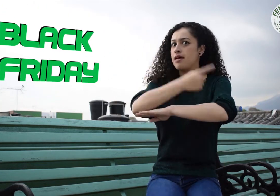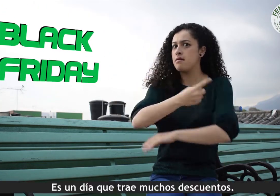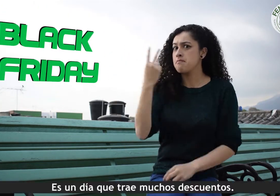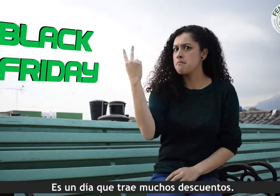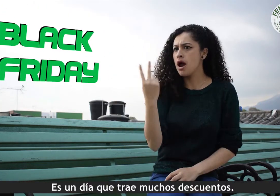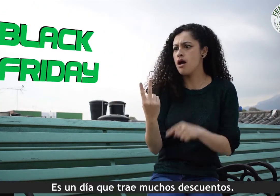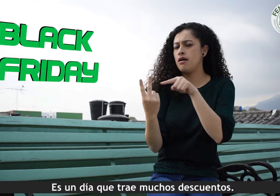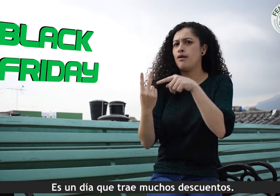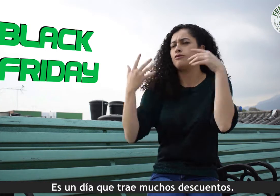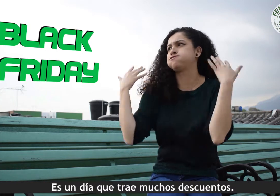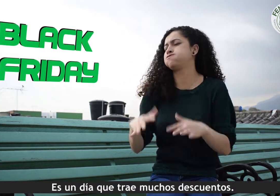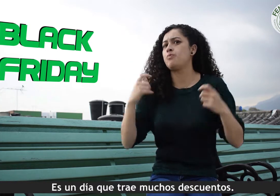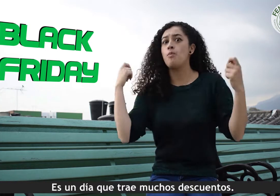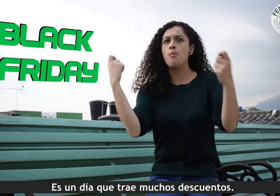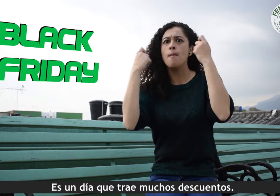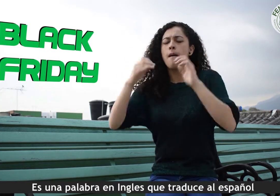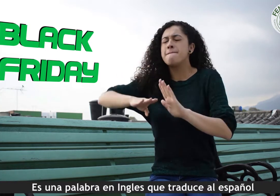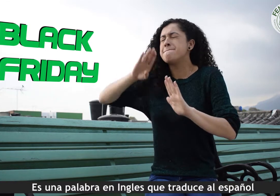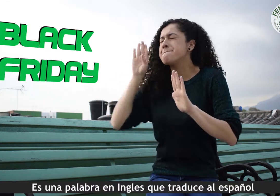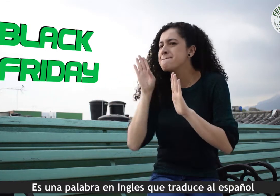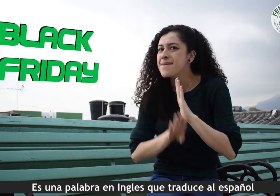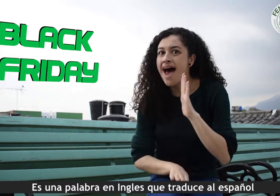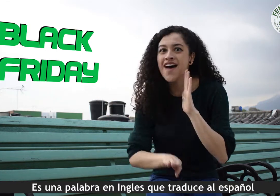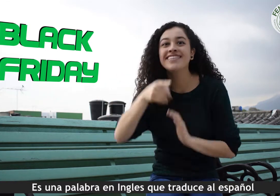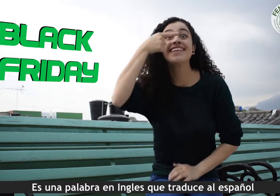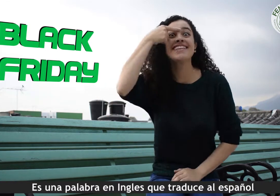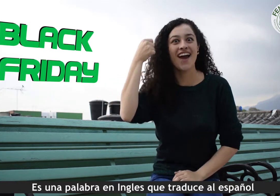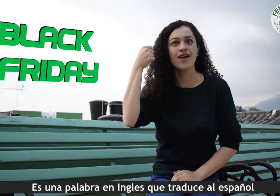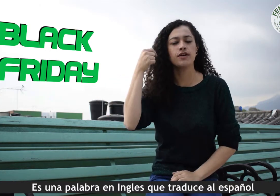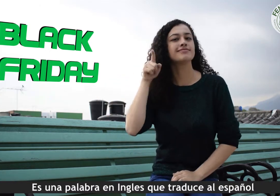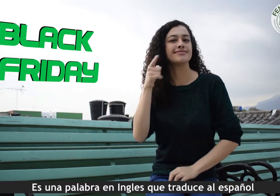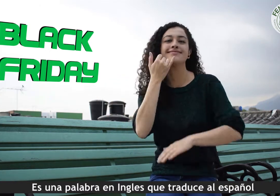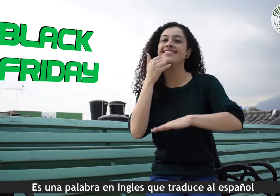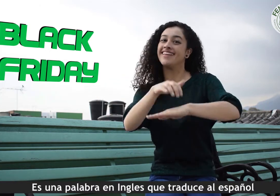Es un día que trae muchos descuentos. Es una palabra en inglés que traduce al español